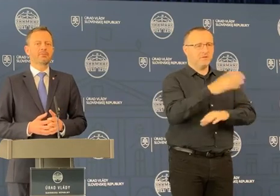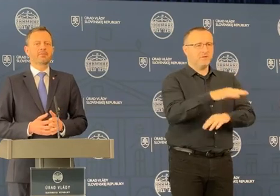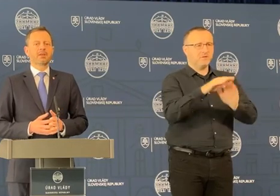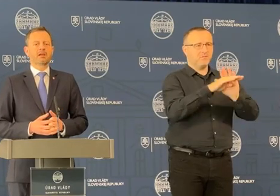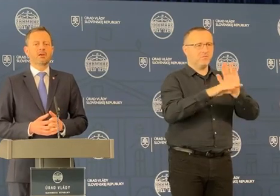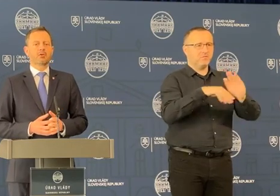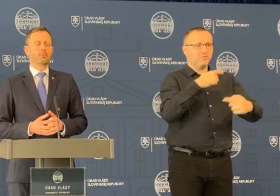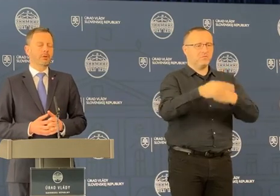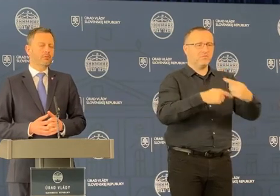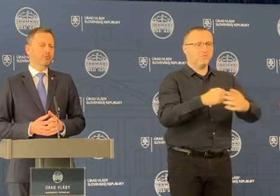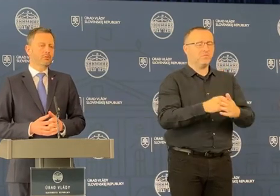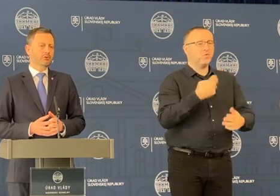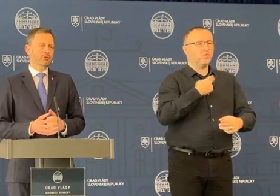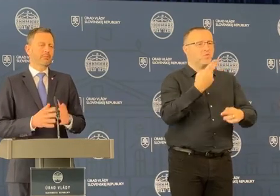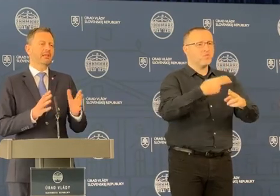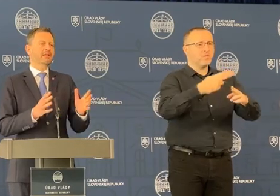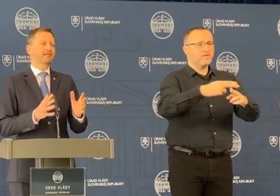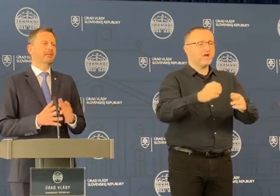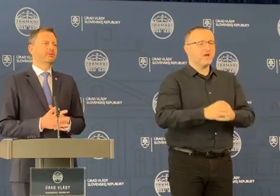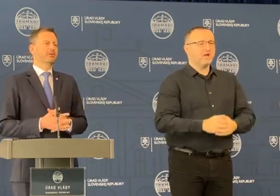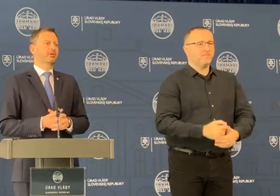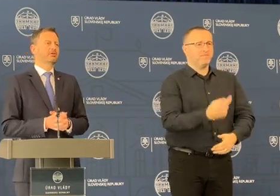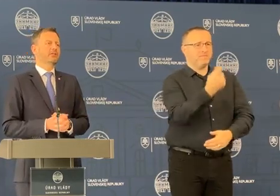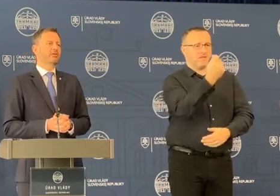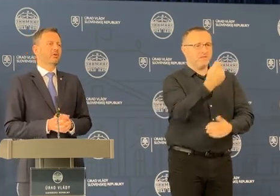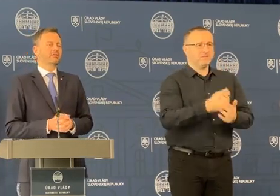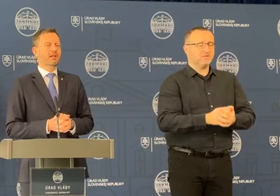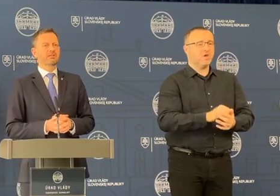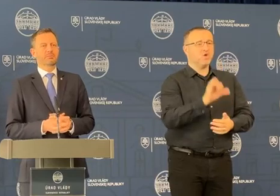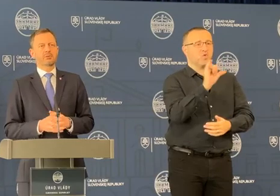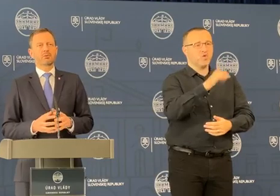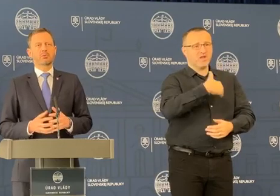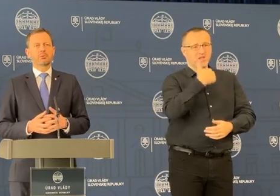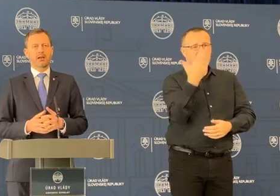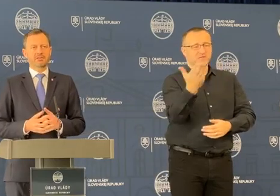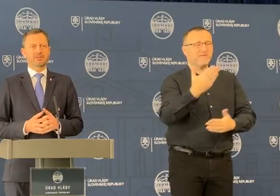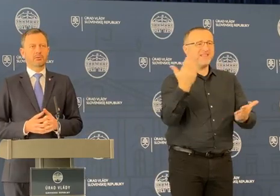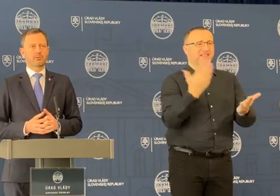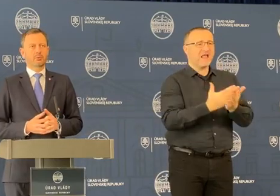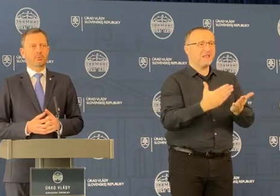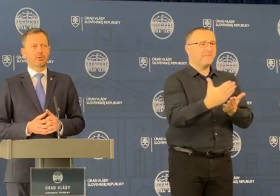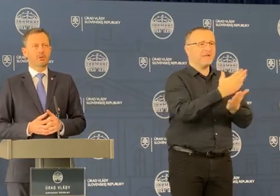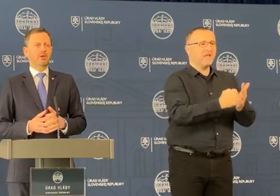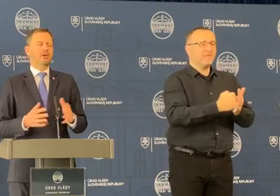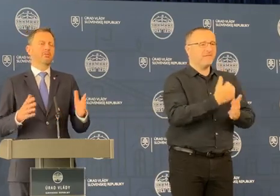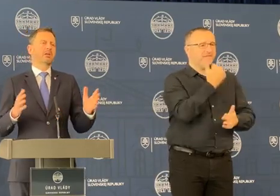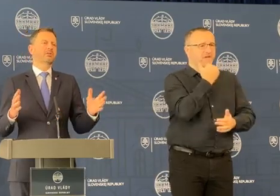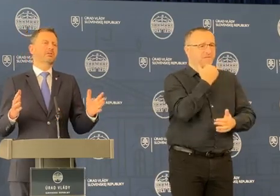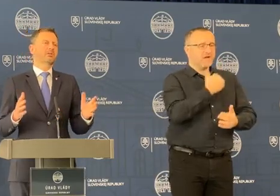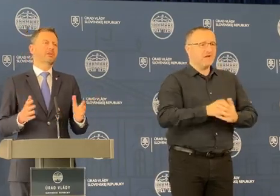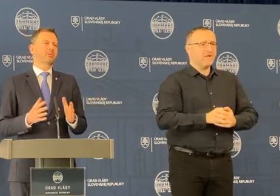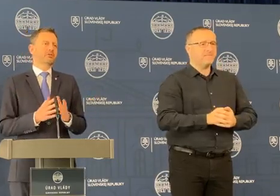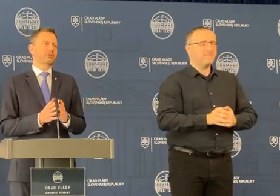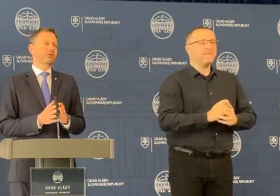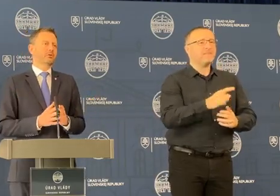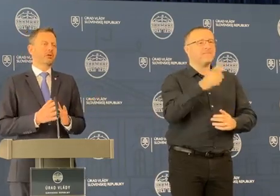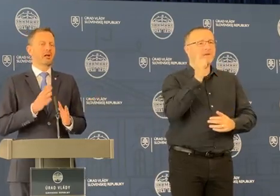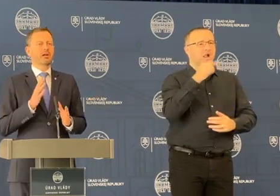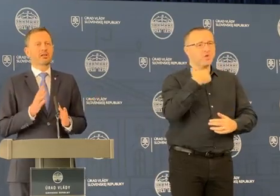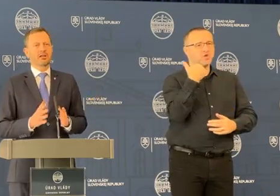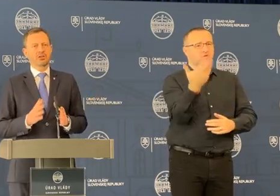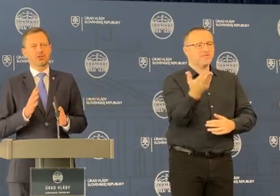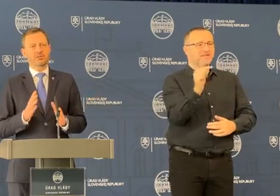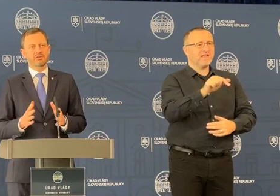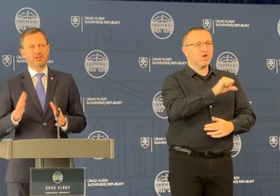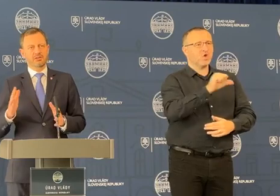konaní úpravu, že peniaze, ktoré dostávajú z daní z príjmu právnických osôb, mali dostávať počas tohto